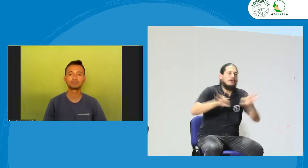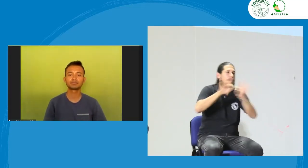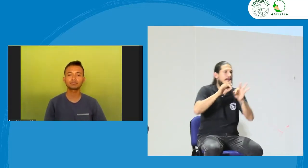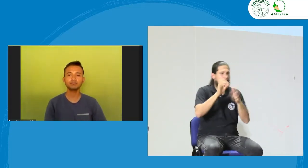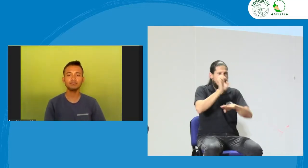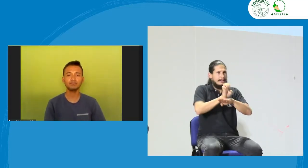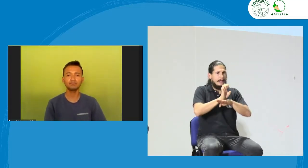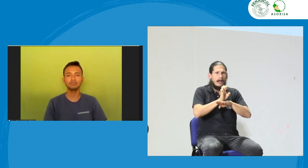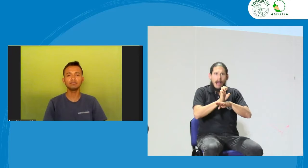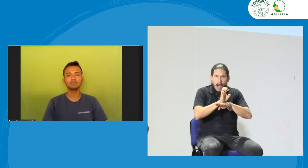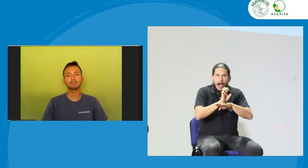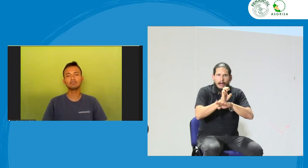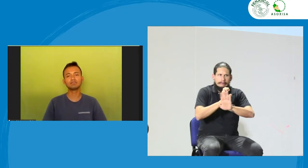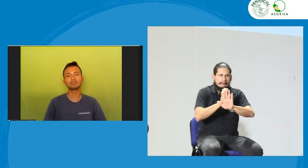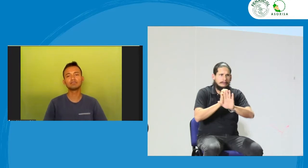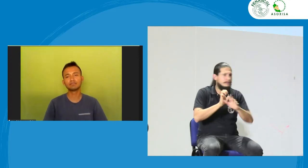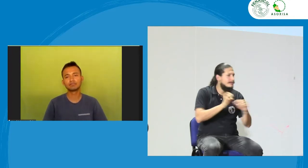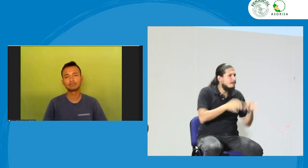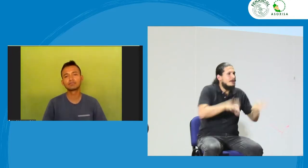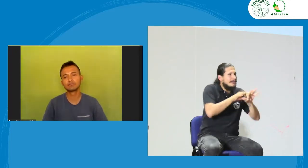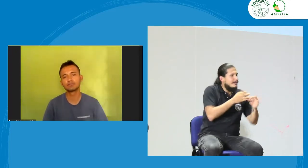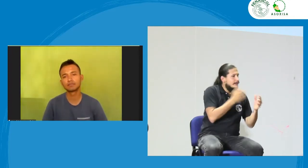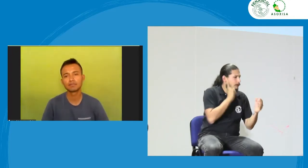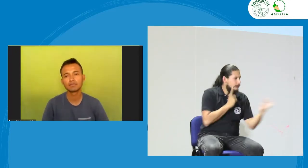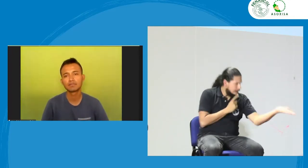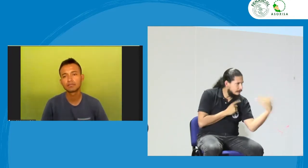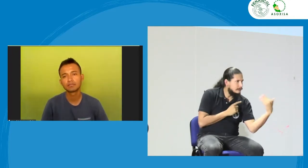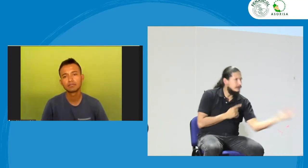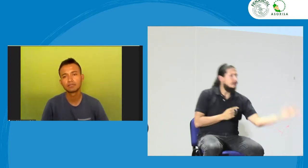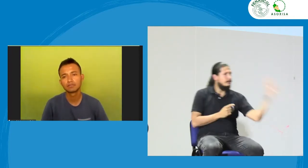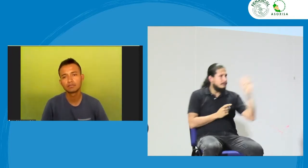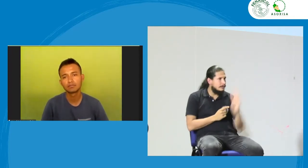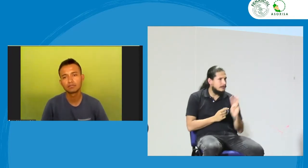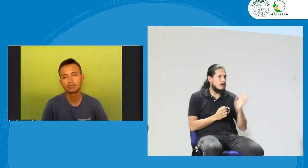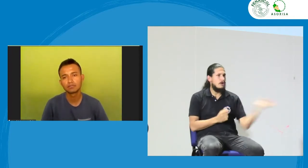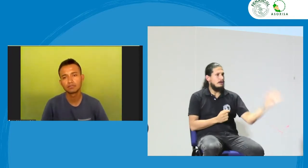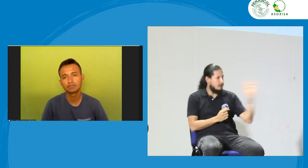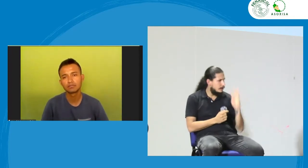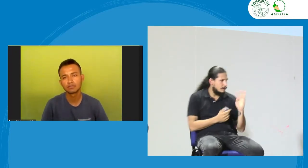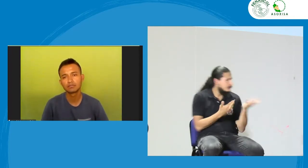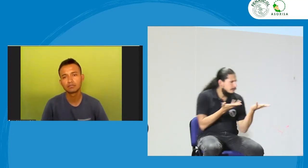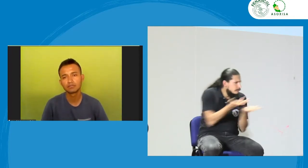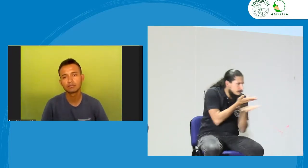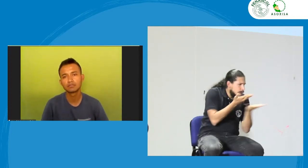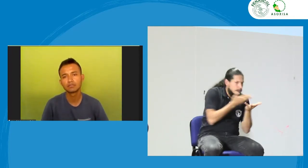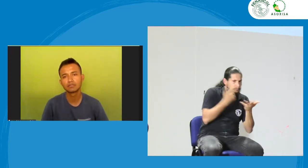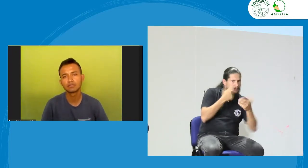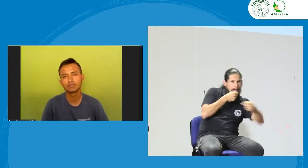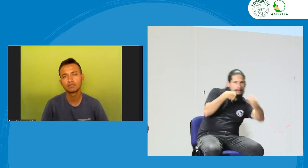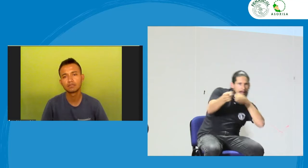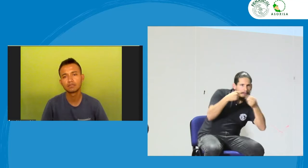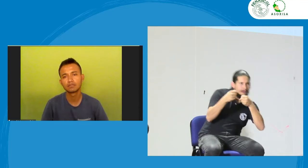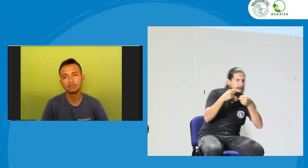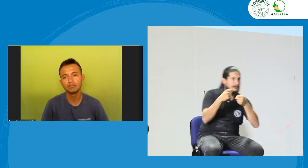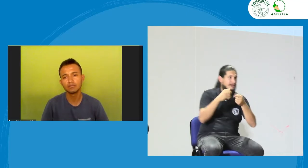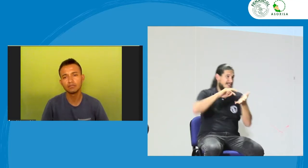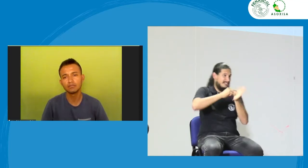organizaciones al momento de la contratación que la entidad cuando vaya a hacer una contratación diga permítame un momento yo valido con la asociación